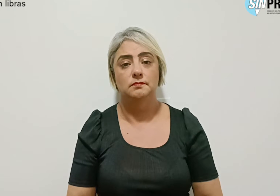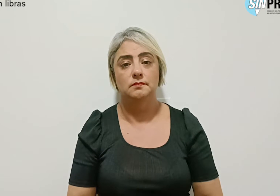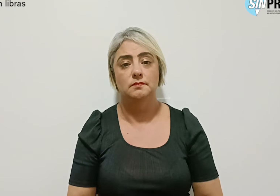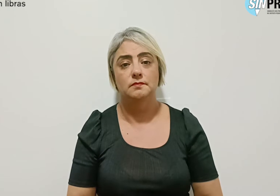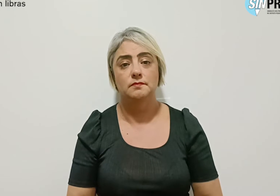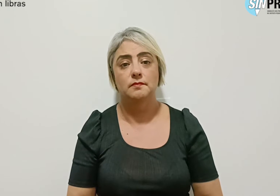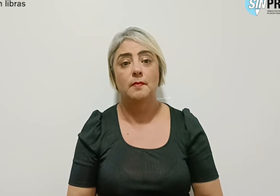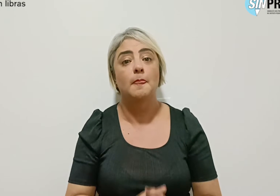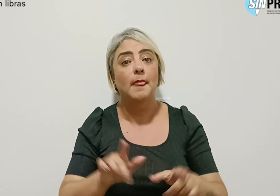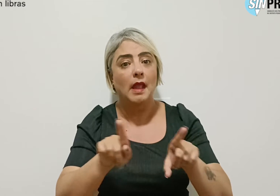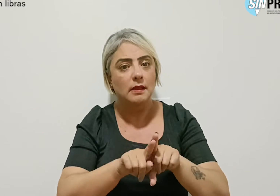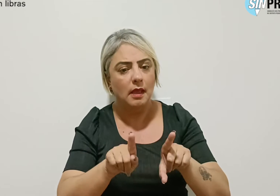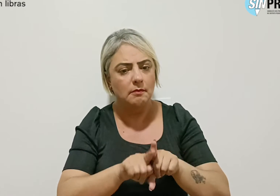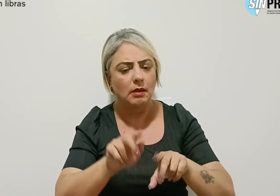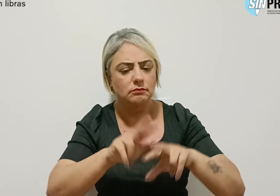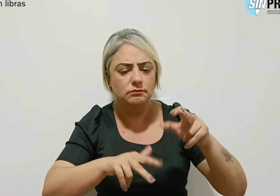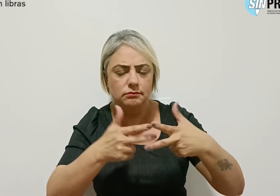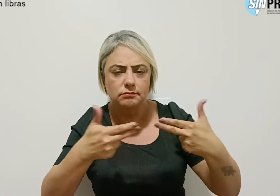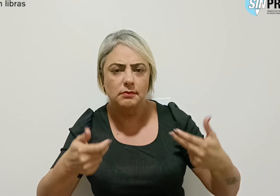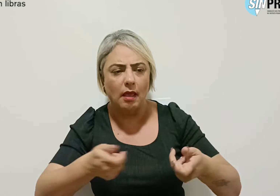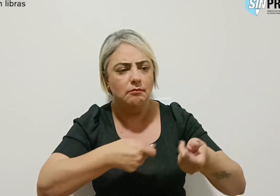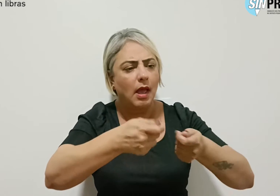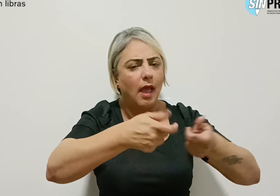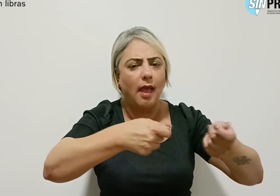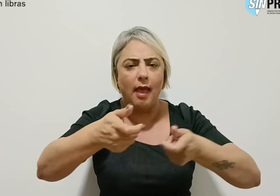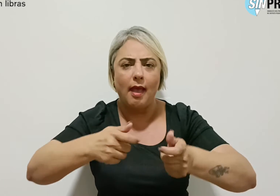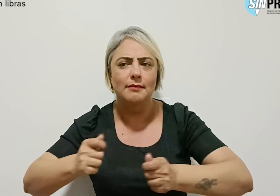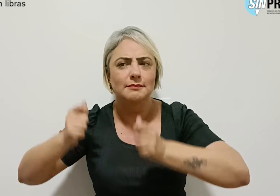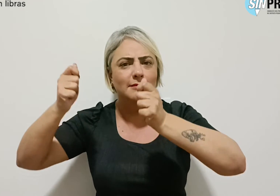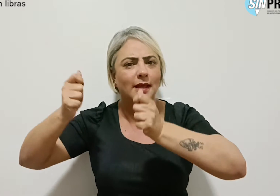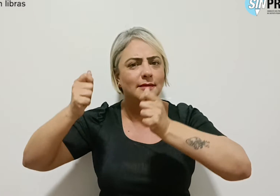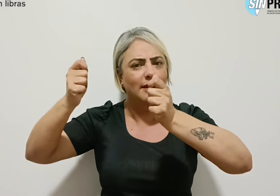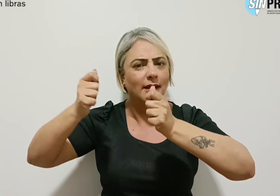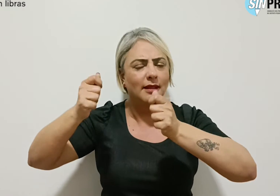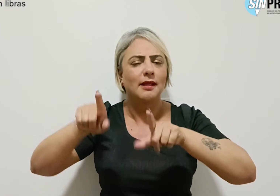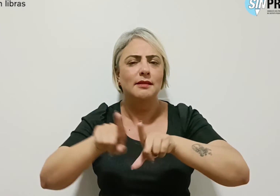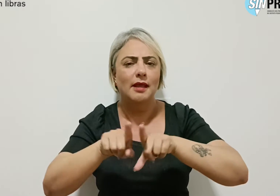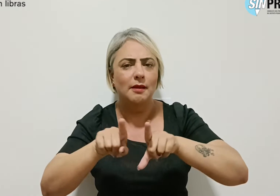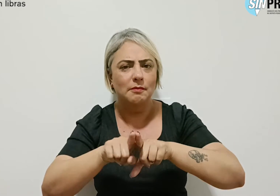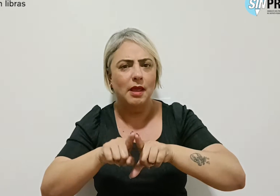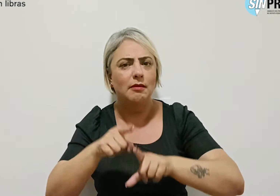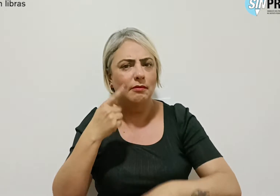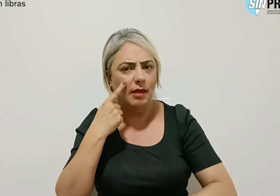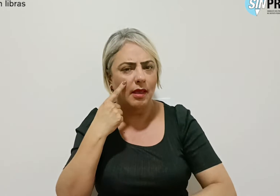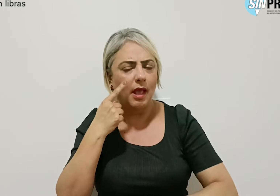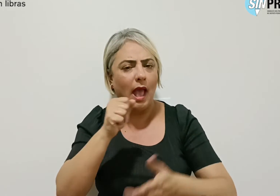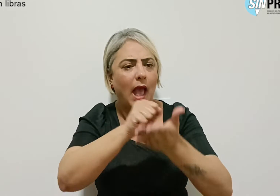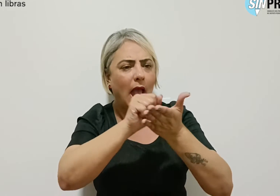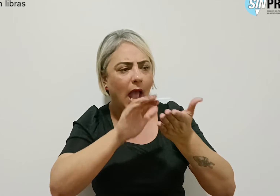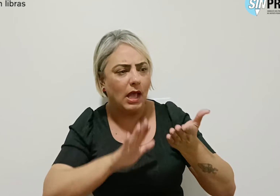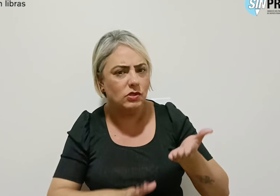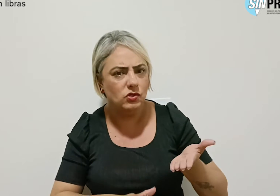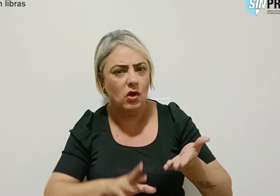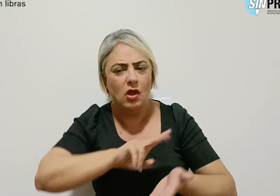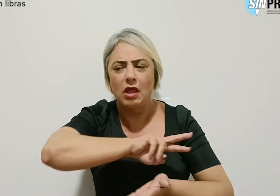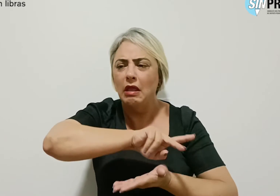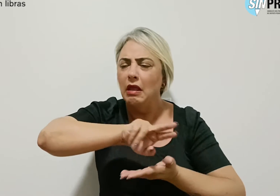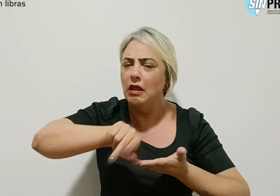Além da elaboração do folder e do cartaz, estão previstas ações em diversas outras